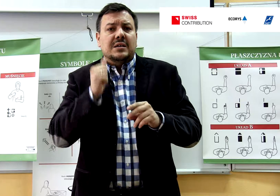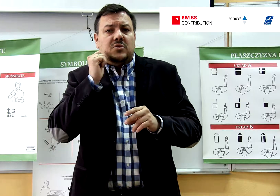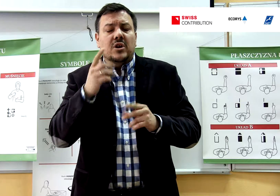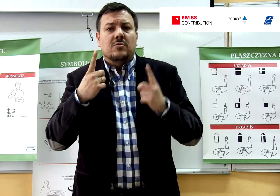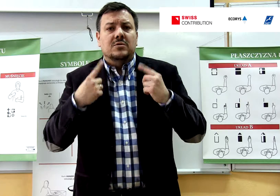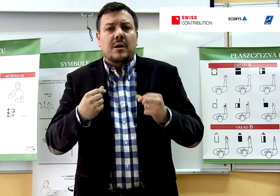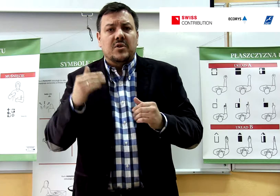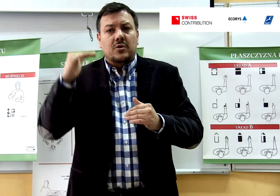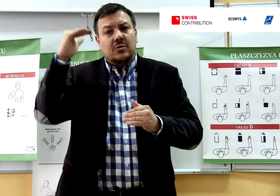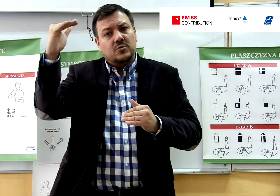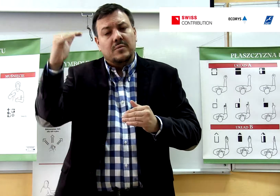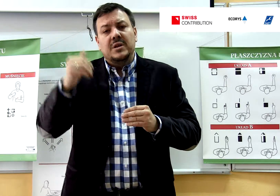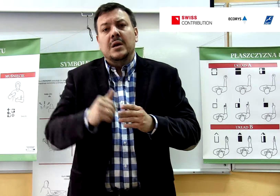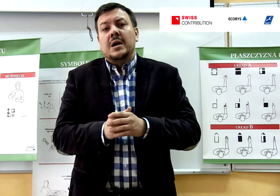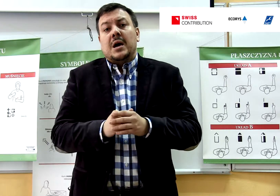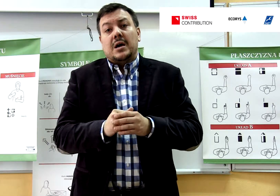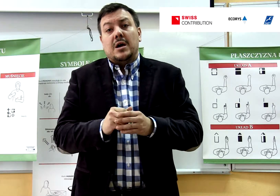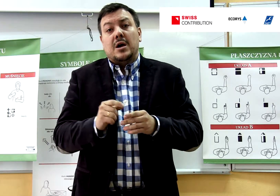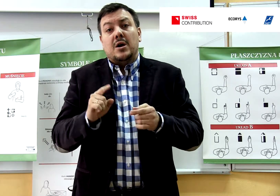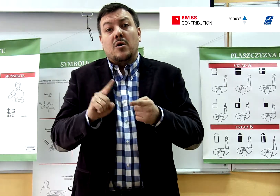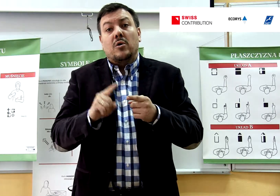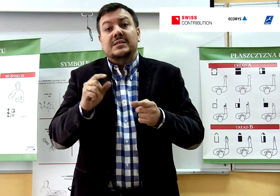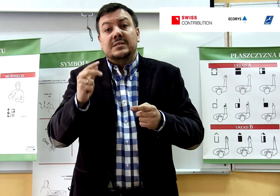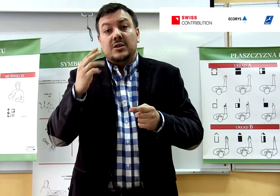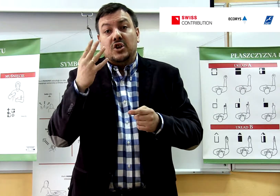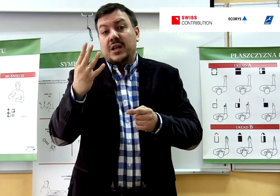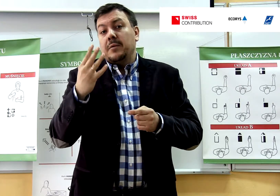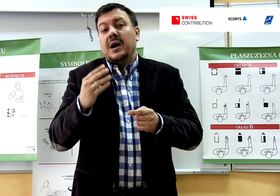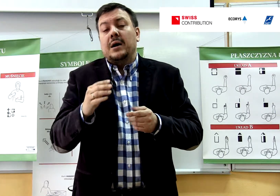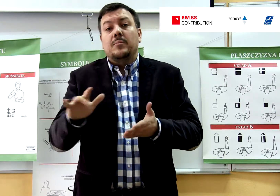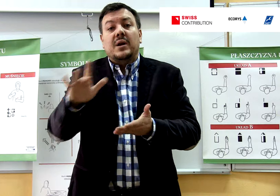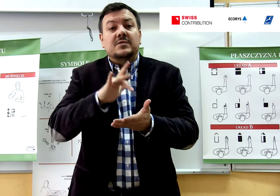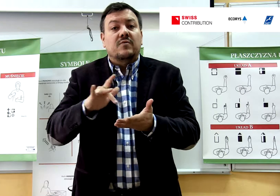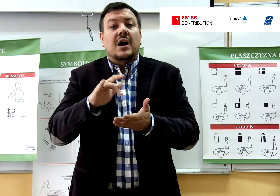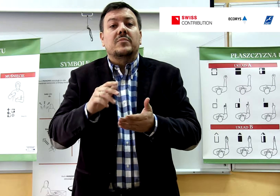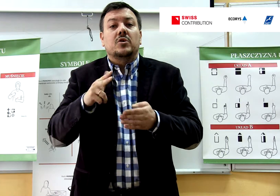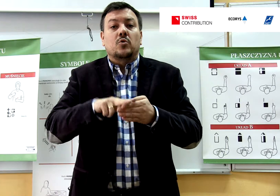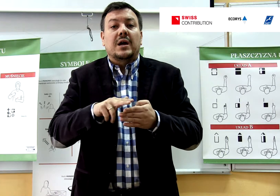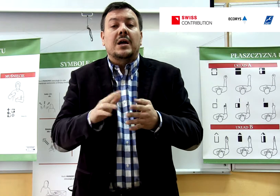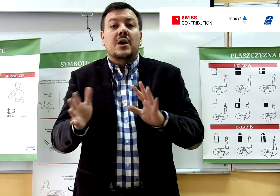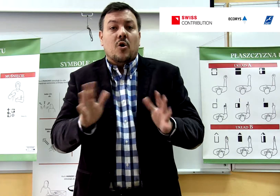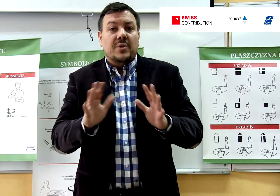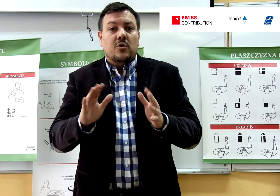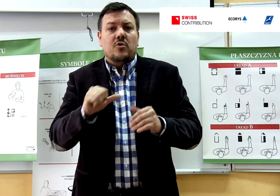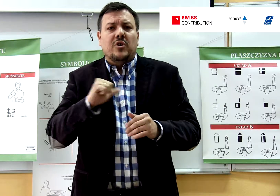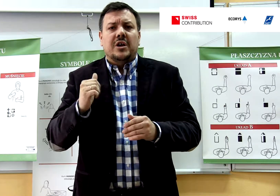co dzień osobami dorosłymi oraz czterema placówkami, które opiekują się